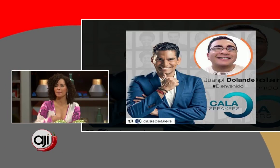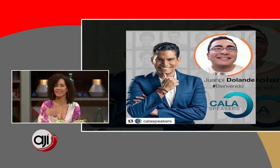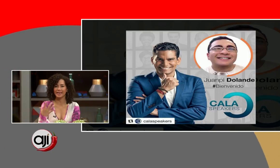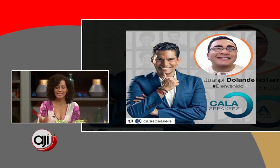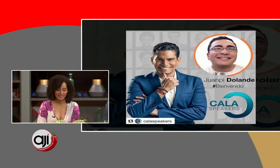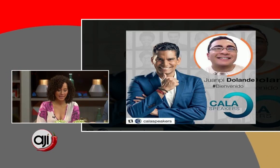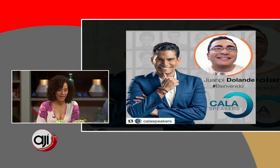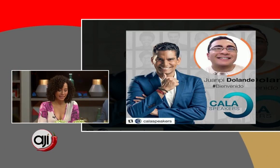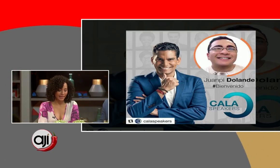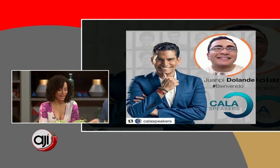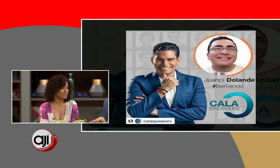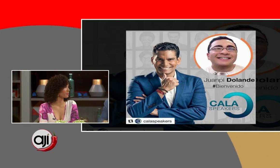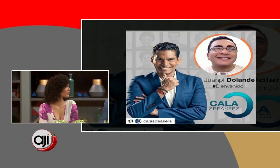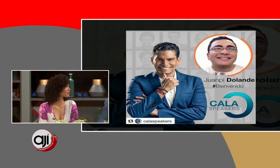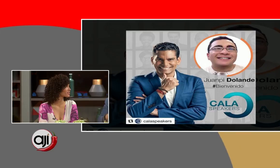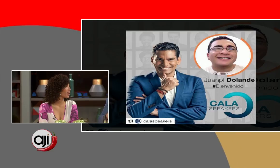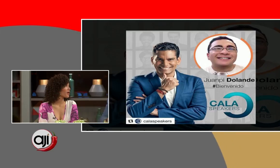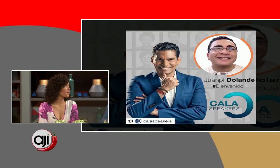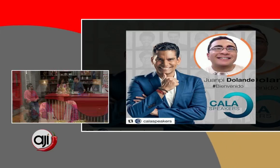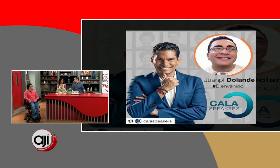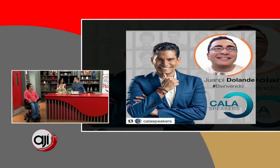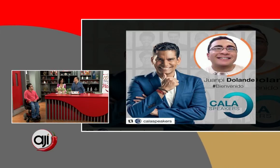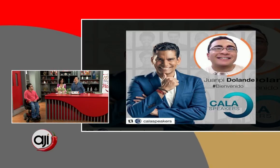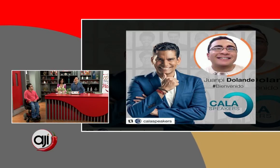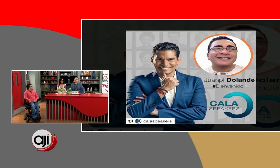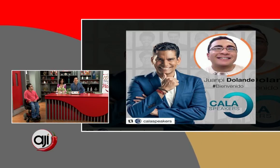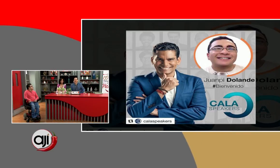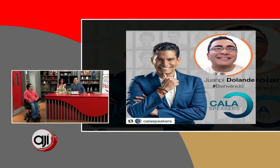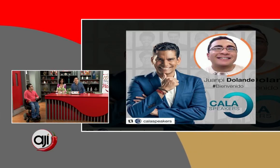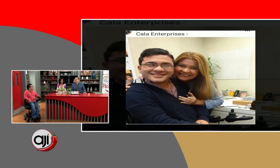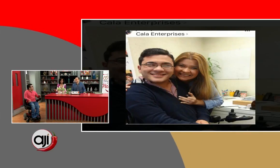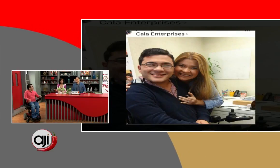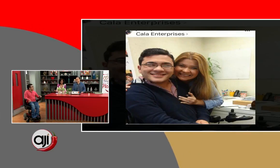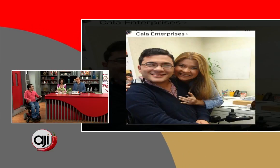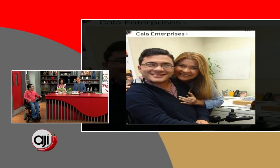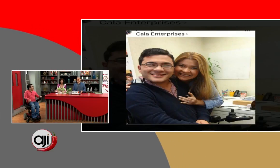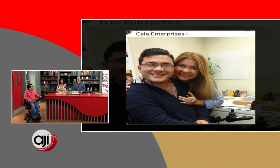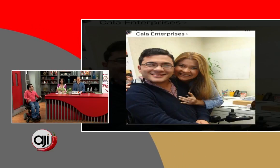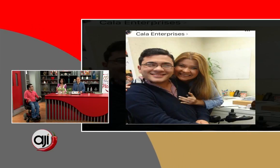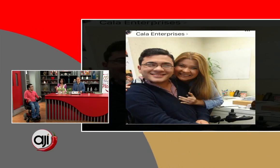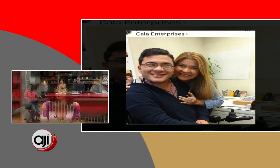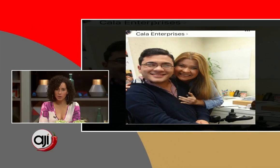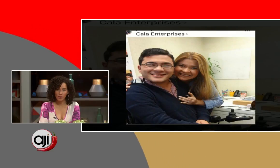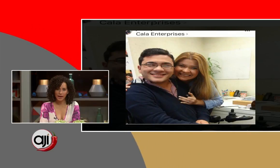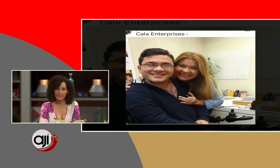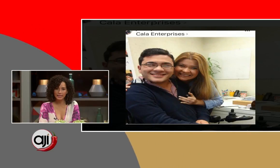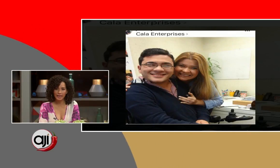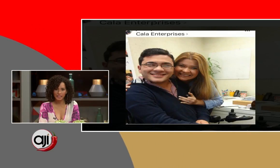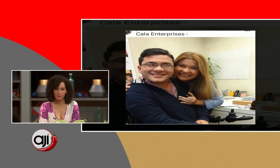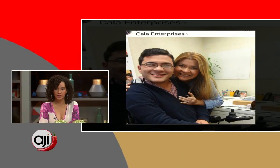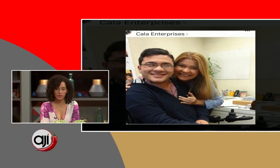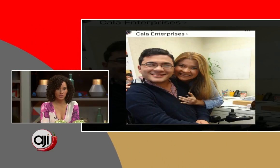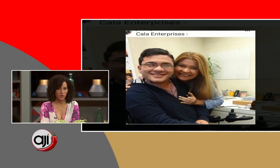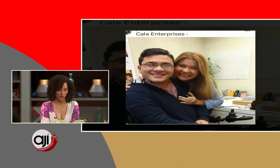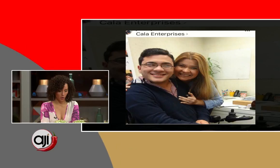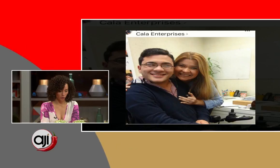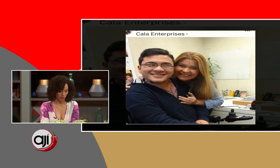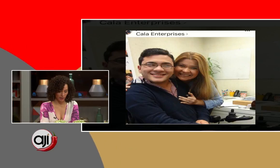investigar así de Marcia, tú traes un canal que se llama Next. Sí, sí, yo sé, pero déjame enfarte. Entonces yo me puse a buscar así de Cala Speakers y lo que encontré